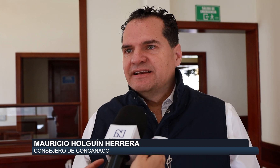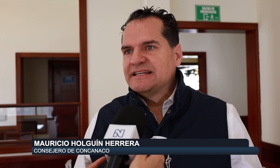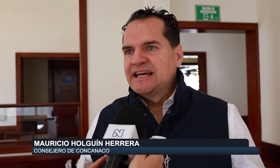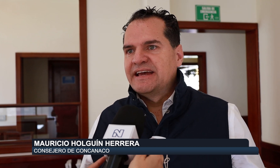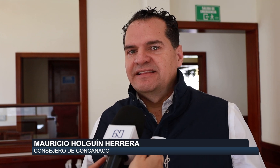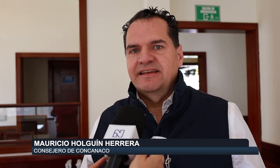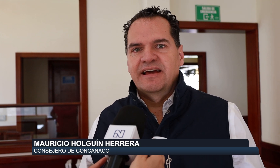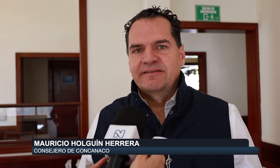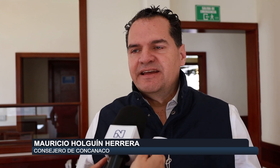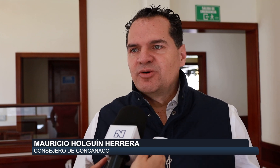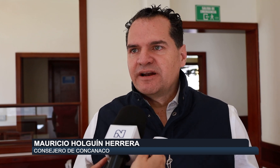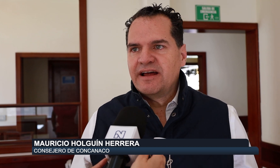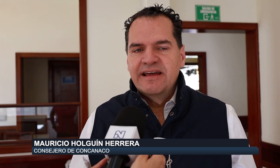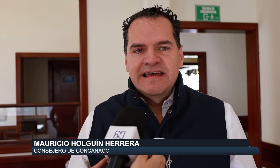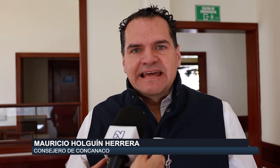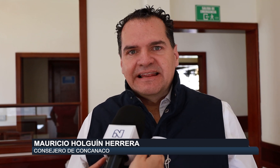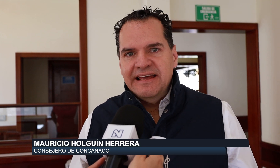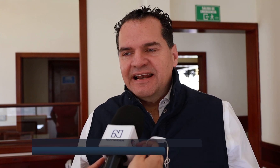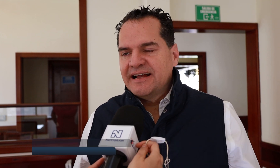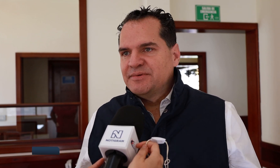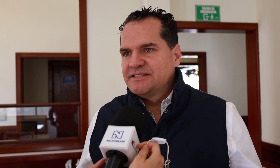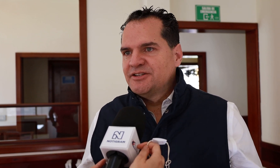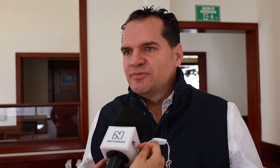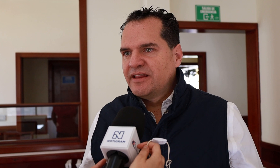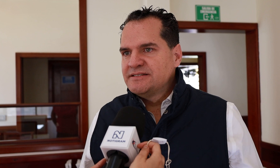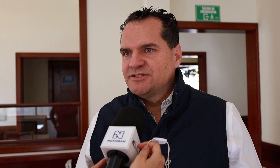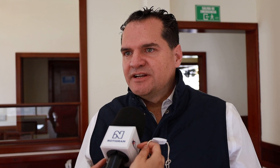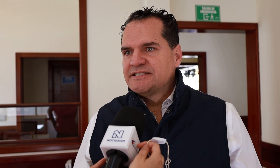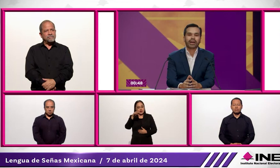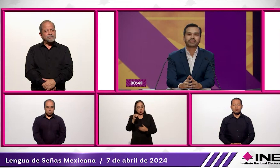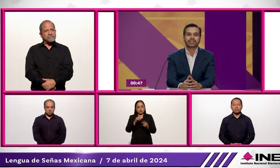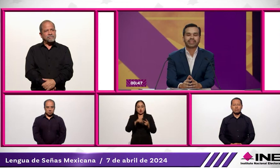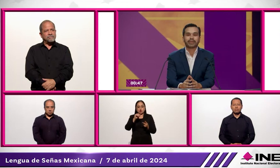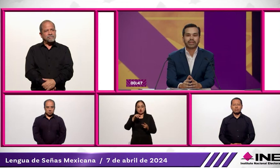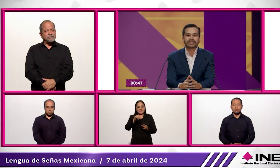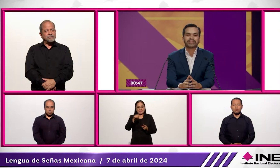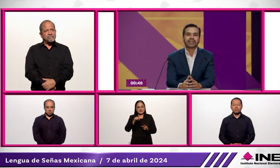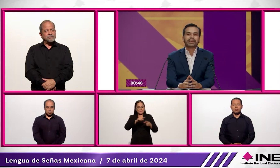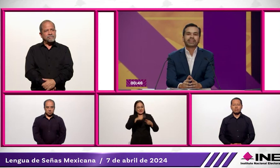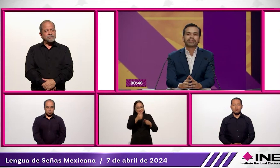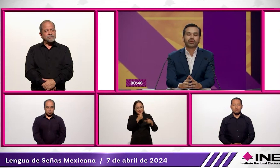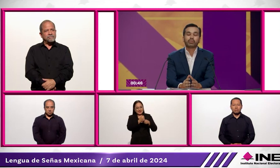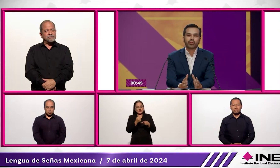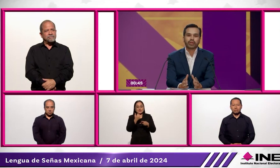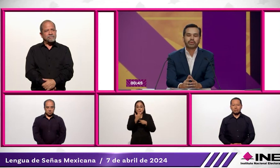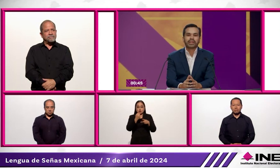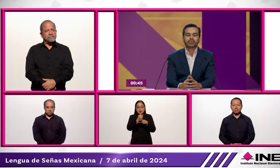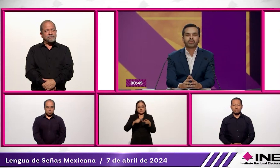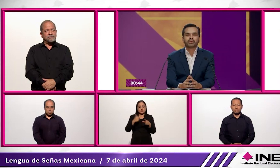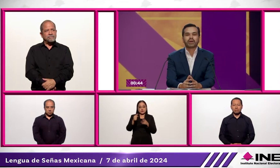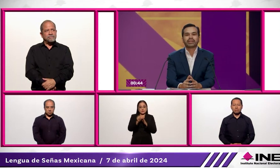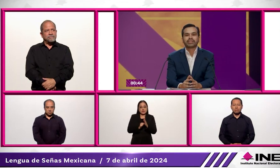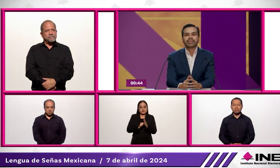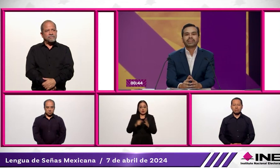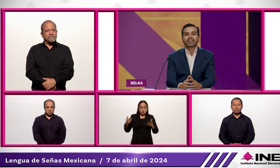preparen, que sea gente la que vaya a gobernar, que tenga la capacidad de tomar decisiones. Holguín Herrera aseguró que los candidatos quedaron a deber